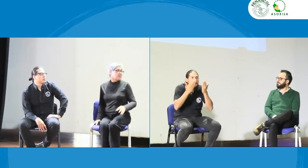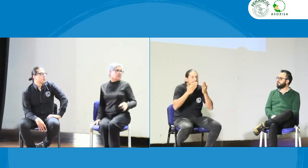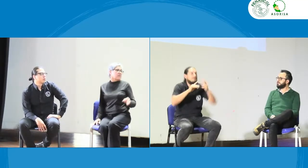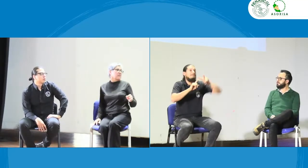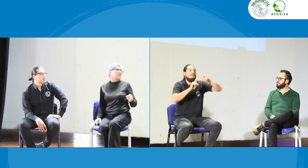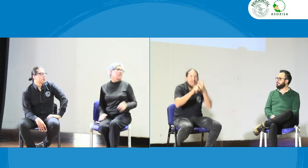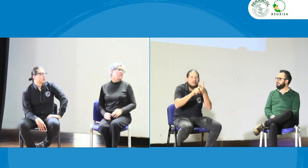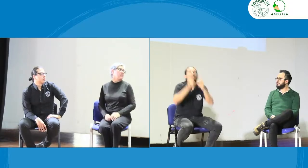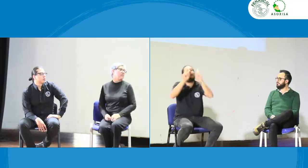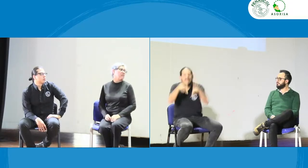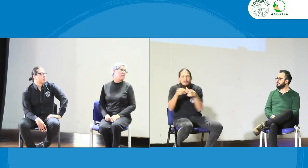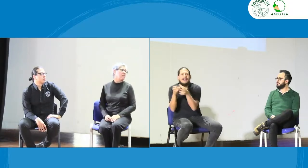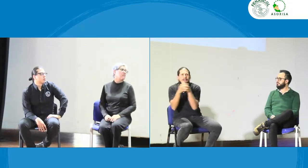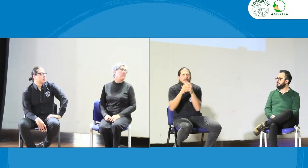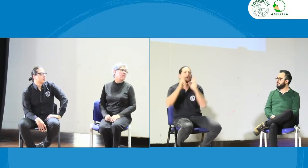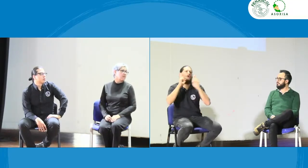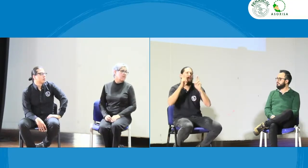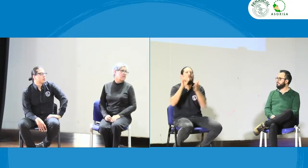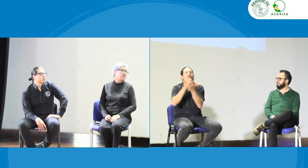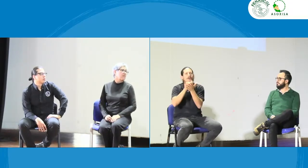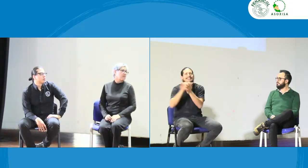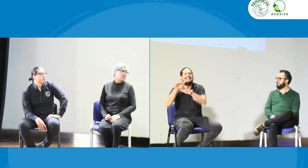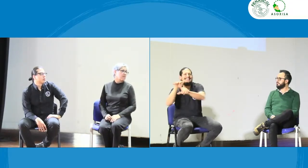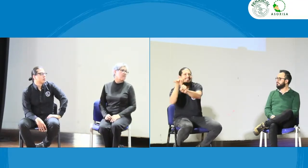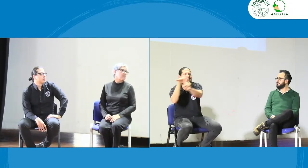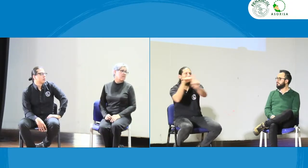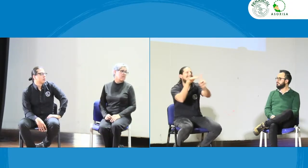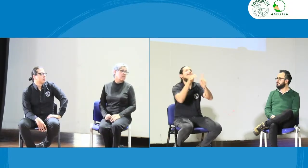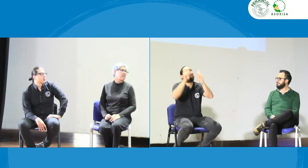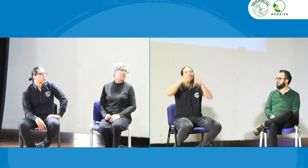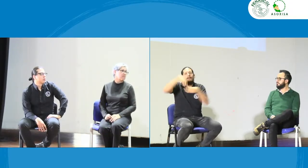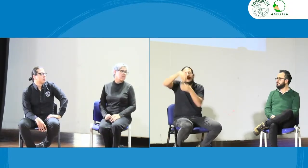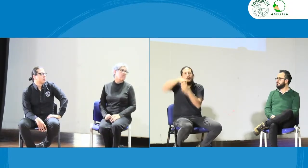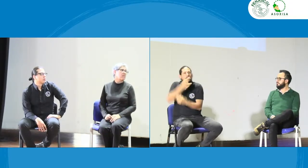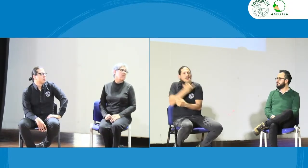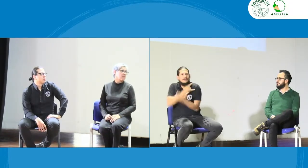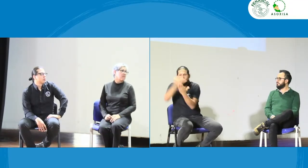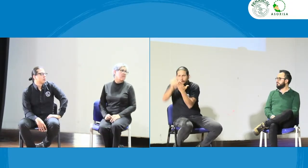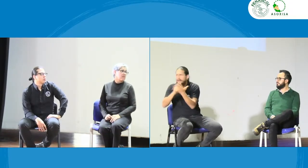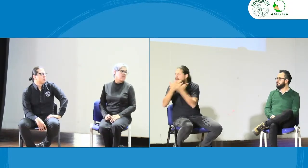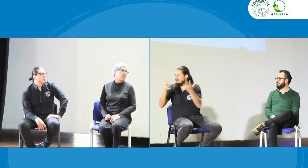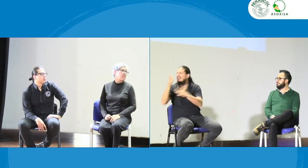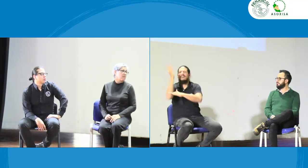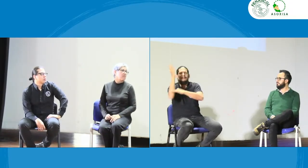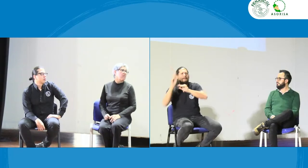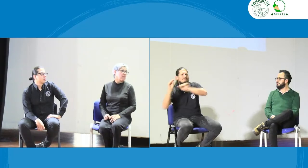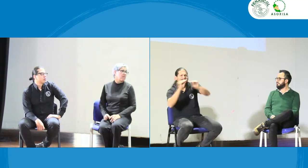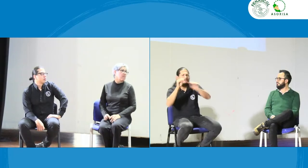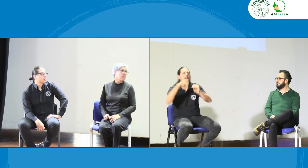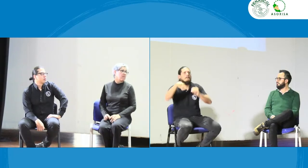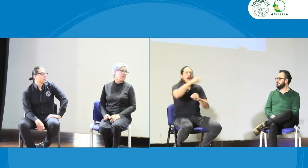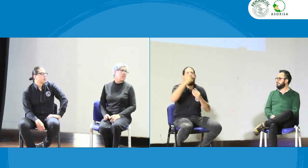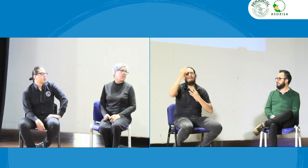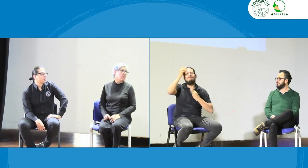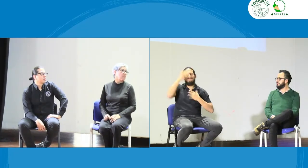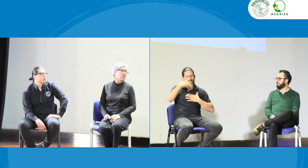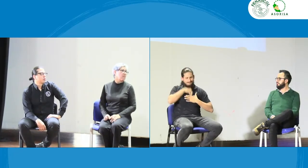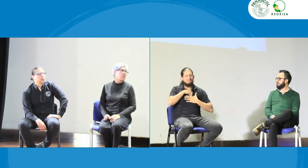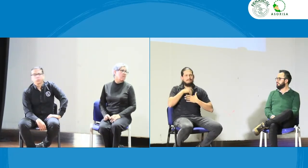bueno eso es que debemos analizar entonces es importante hacer esa incidencia que dentro de las universidades los programas que se tienen allí en diferentes carreras